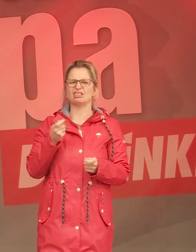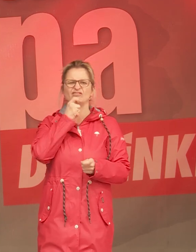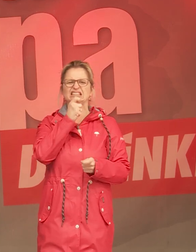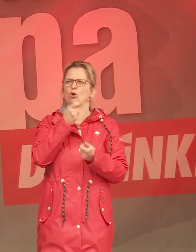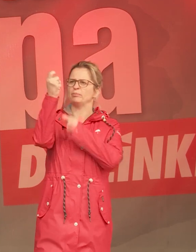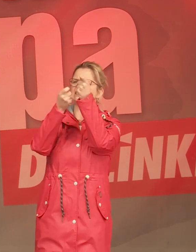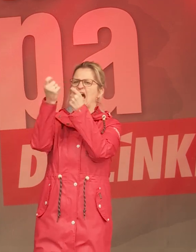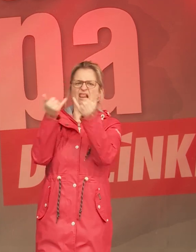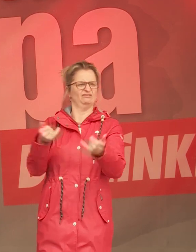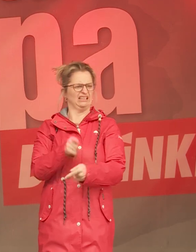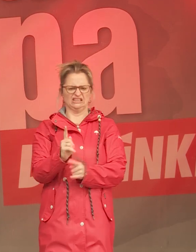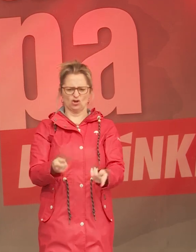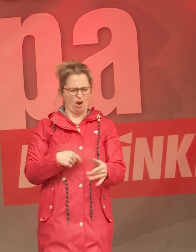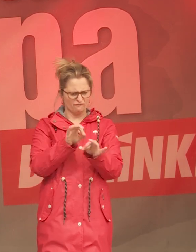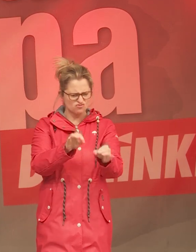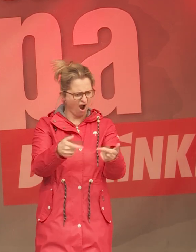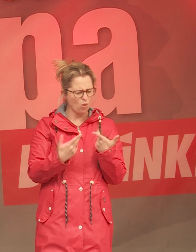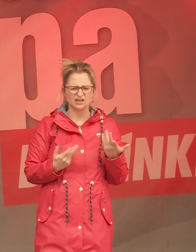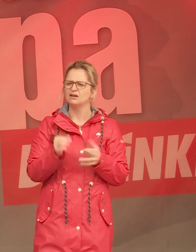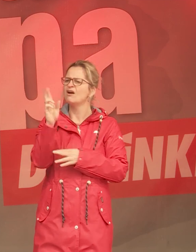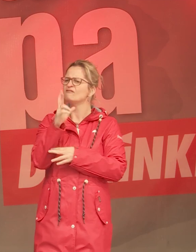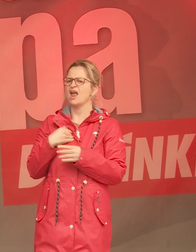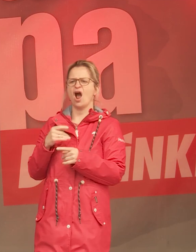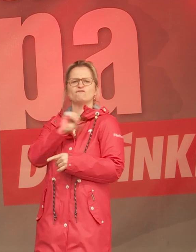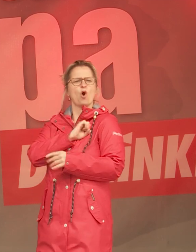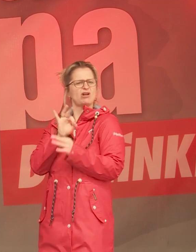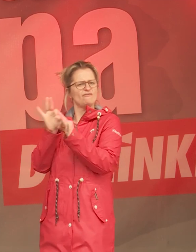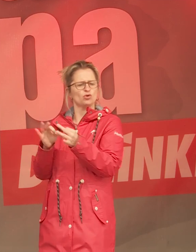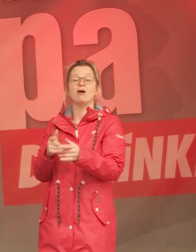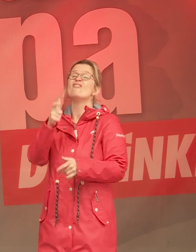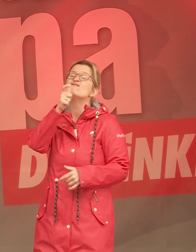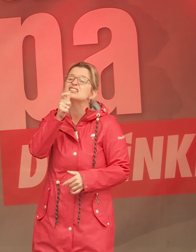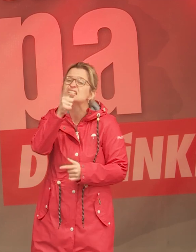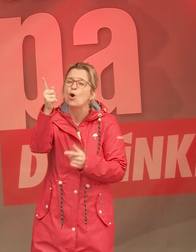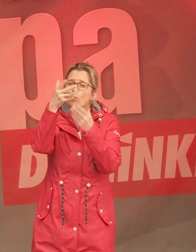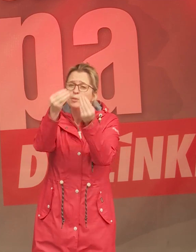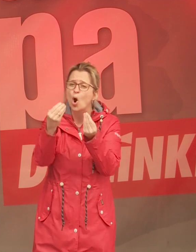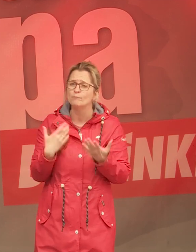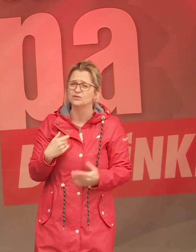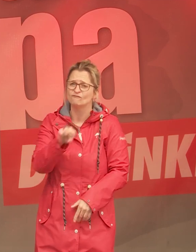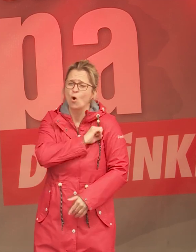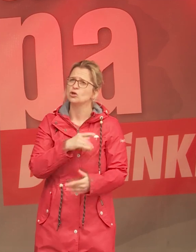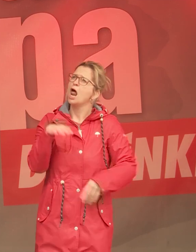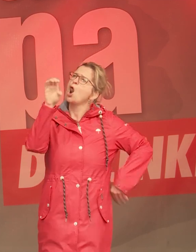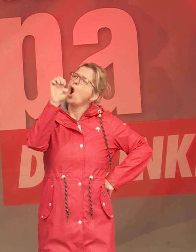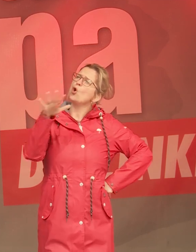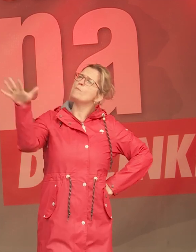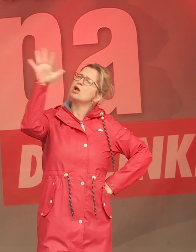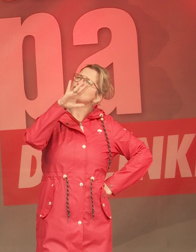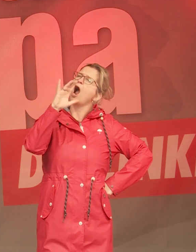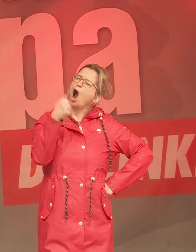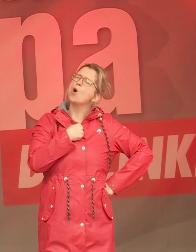geht natürlich nicht. Also für die ist das auch nicht. Für wen ist das? In erster Linie verdienen die Versicherungen. Auf europäischer Ebene hat man sich überlegt, auch die